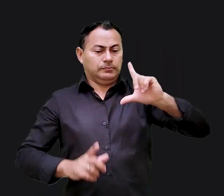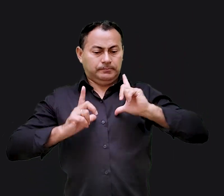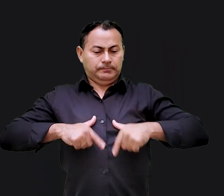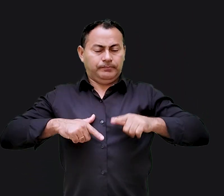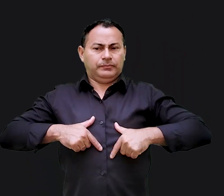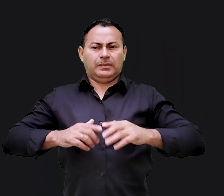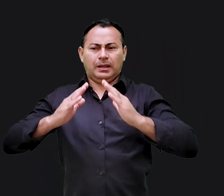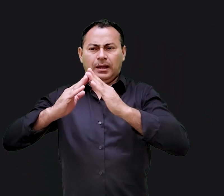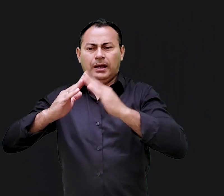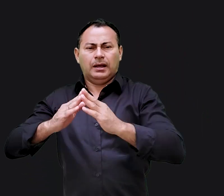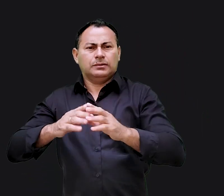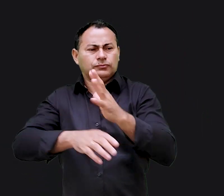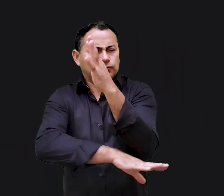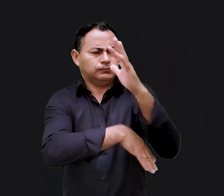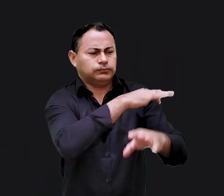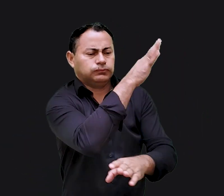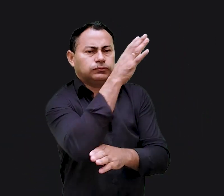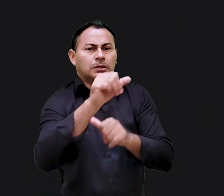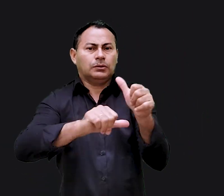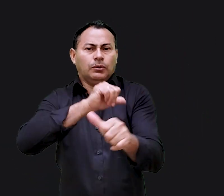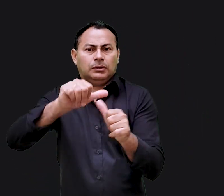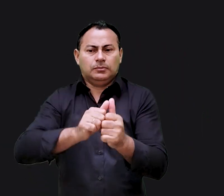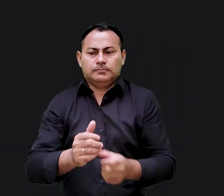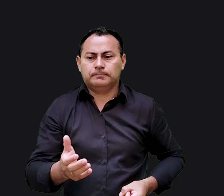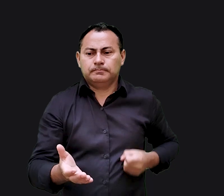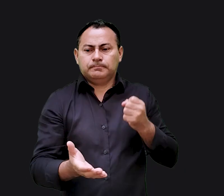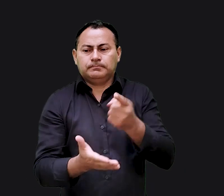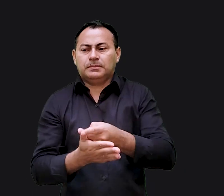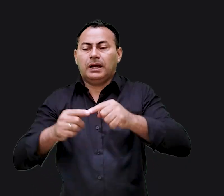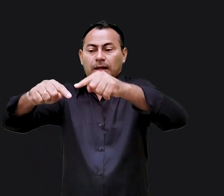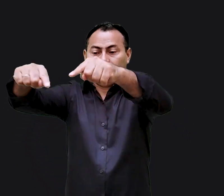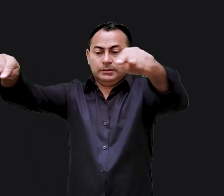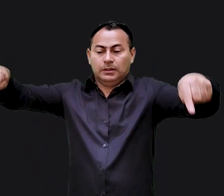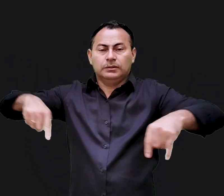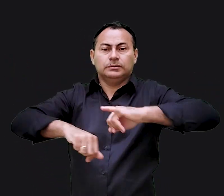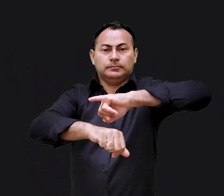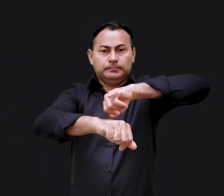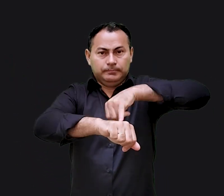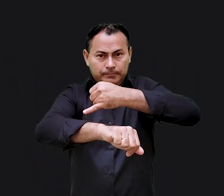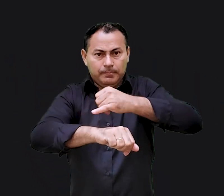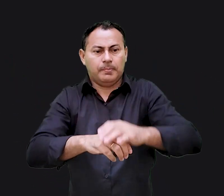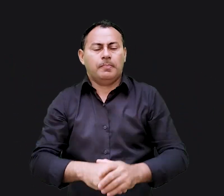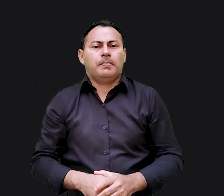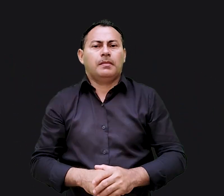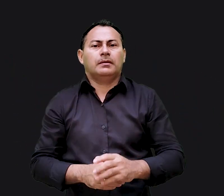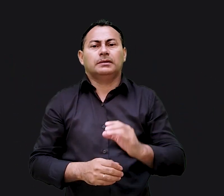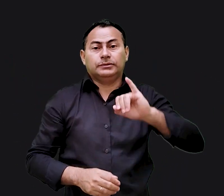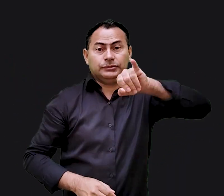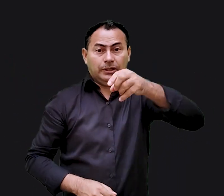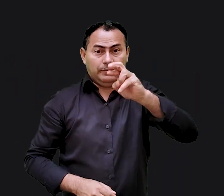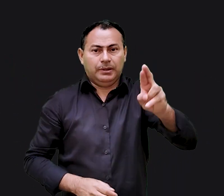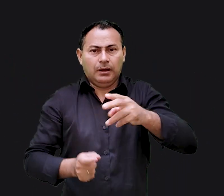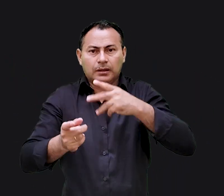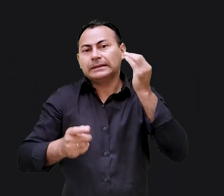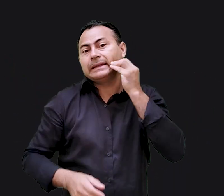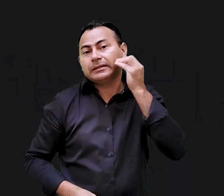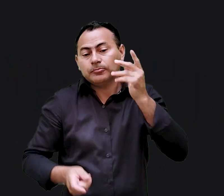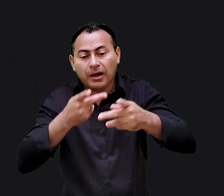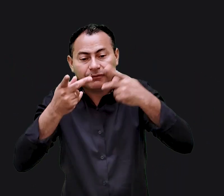Israel, casas, campos e vinhas tornarão a ser comprados nessa terra. Com isso, ele estava tentando dizer,